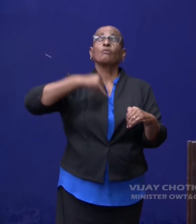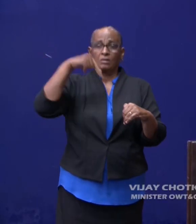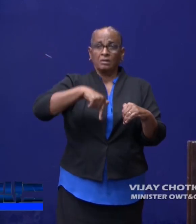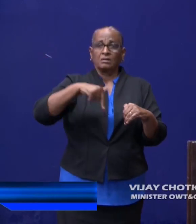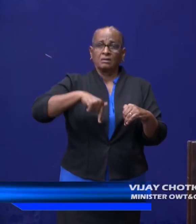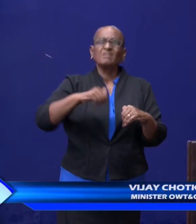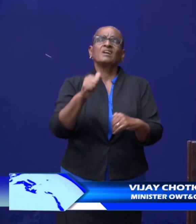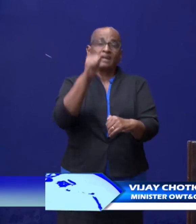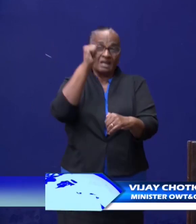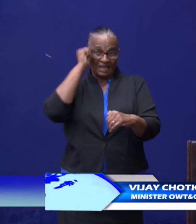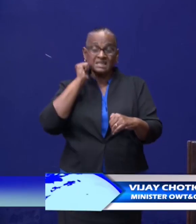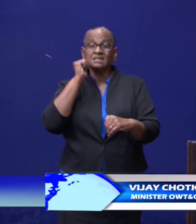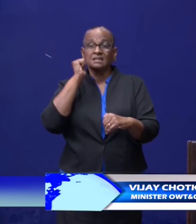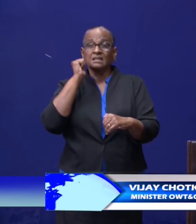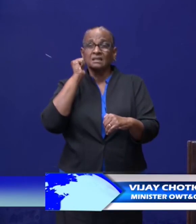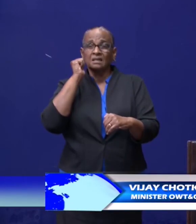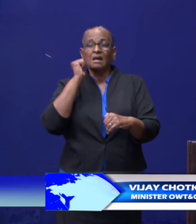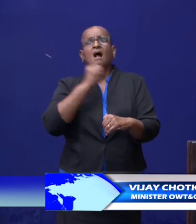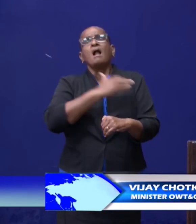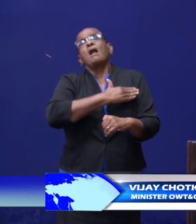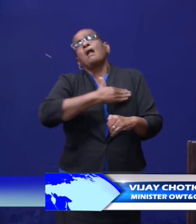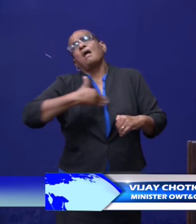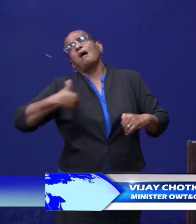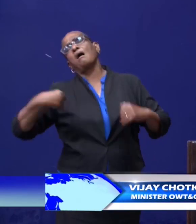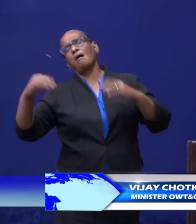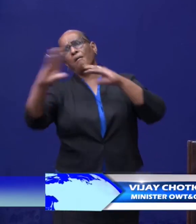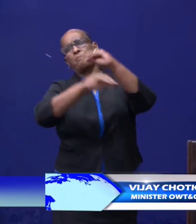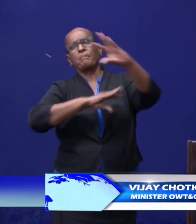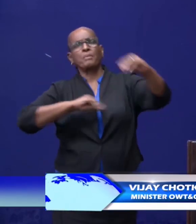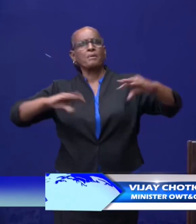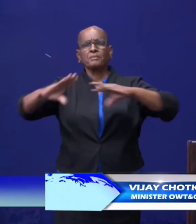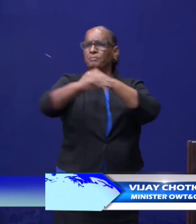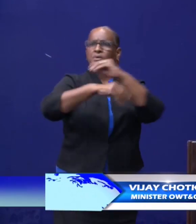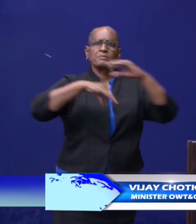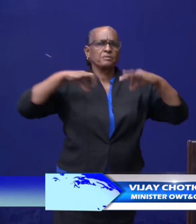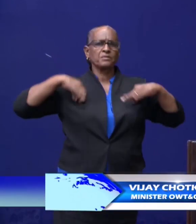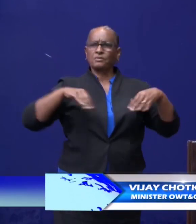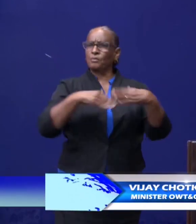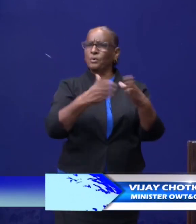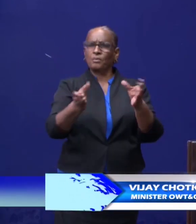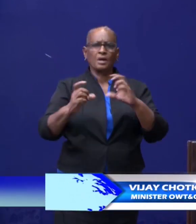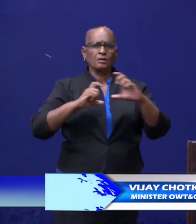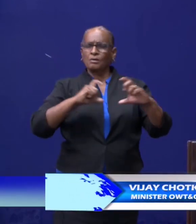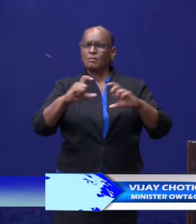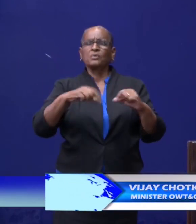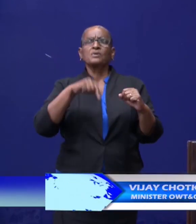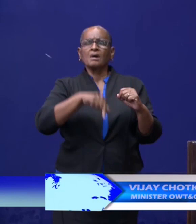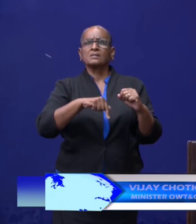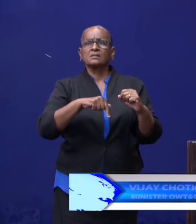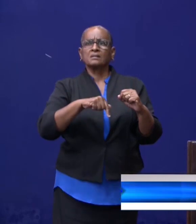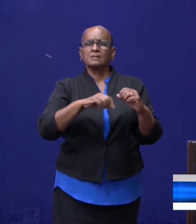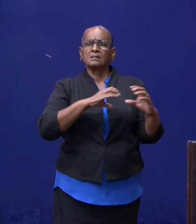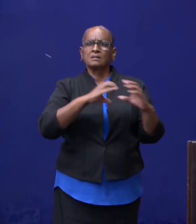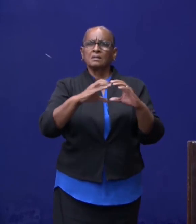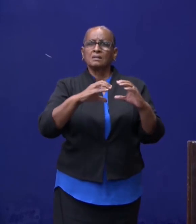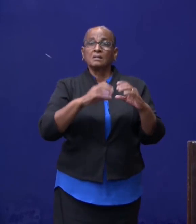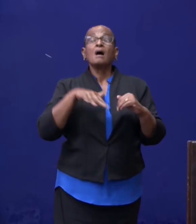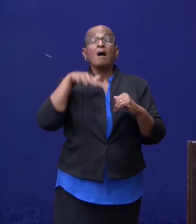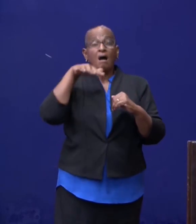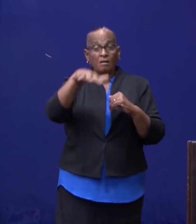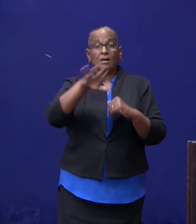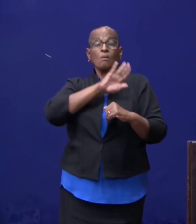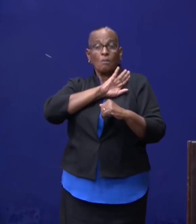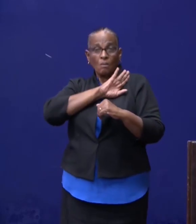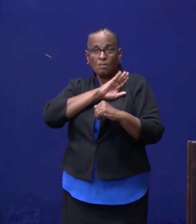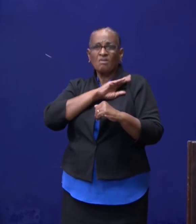Er is gisteren een heel lang gesprek geweest op het ministerie van Openbare Werken, Transport en Communicatie, waarbij aanwezig zijn